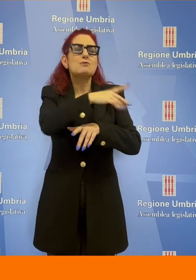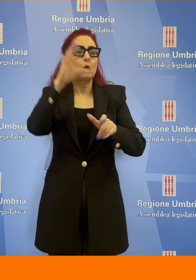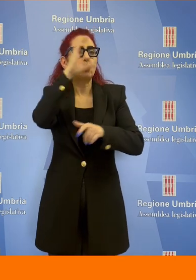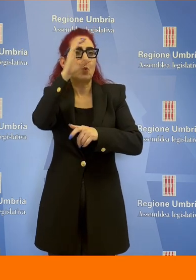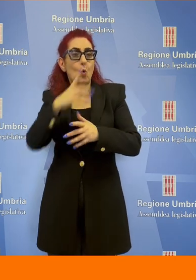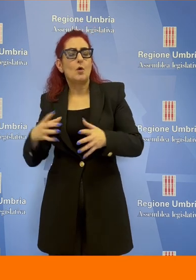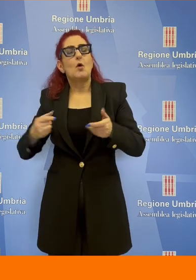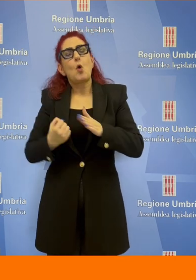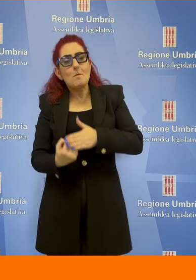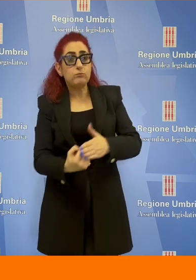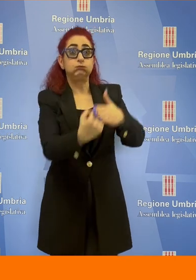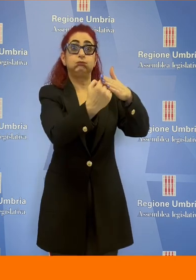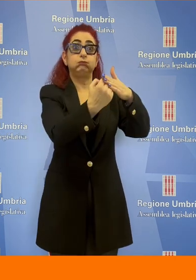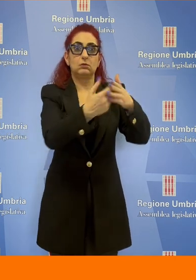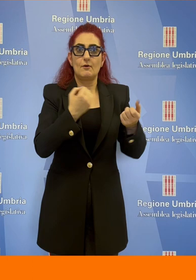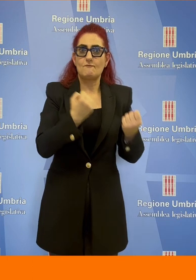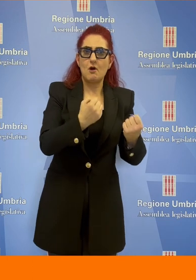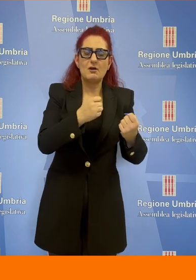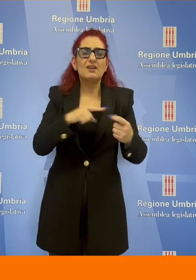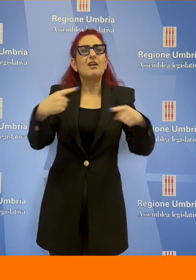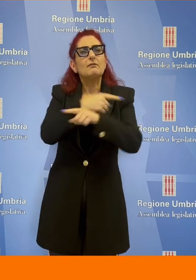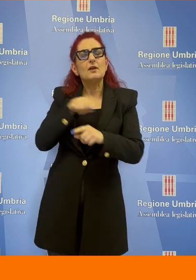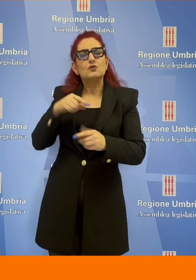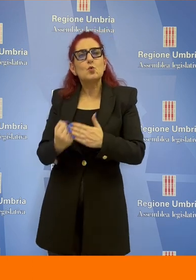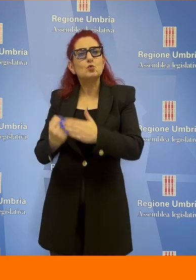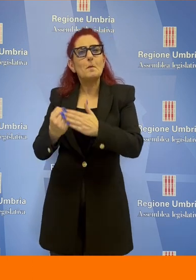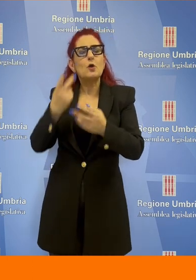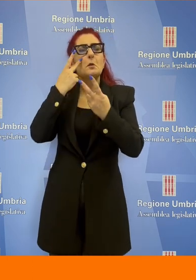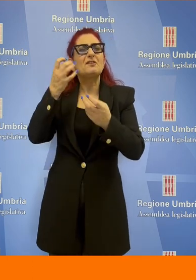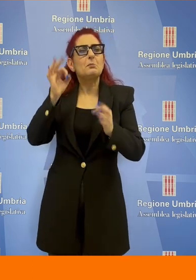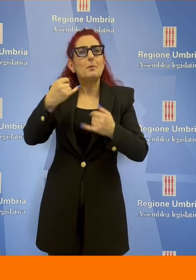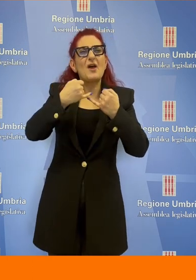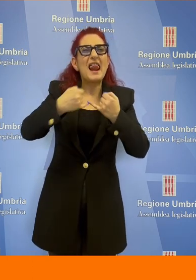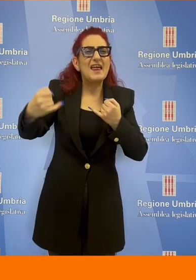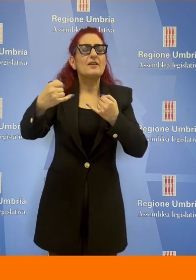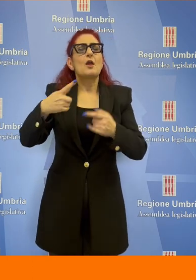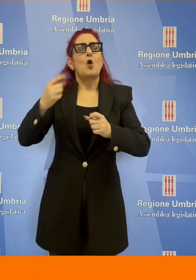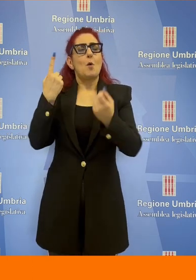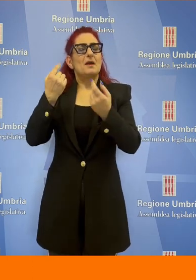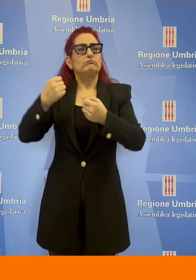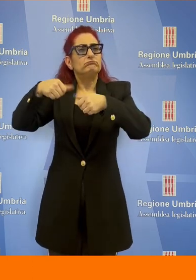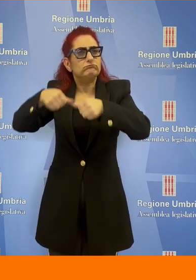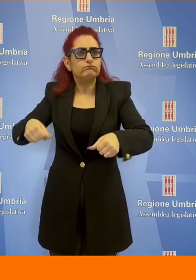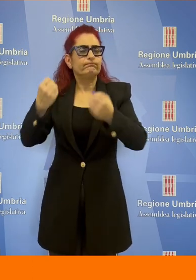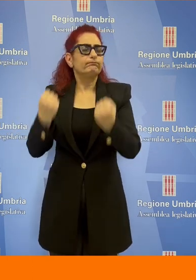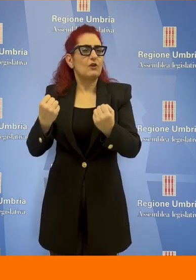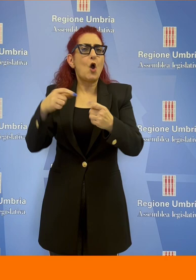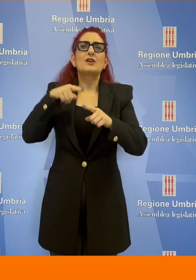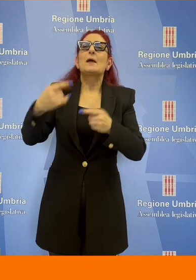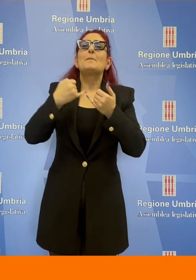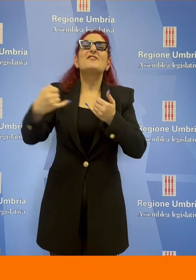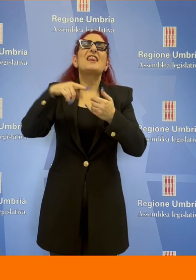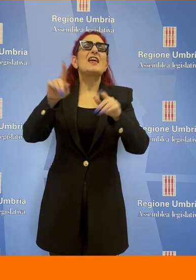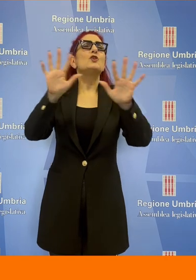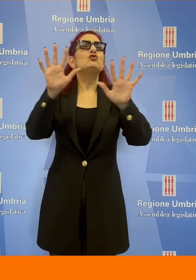turistico mentre risulterebbe carente il supporto previsto per la creazione e il consolidamento di una filiera del